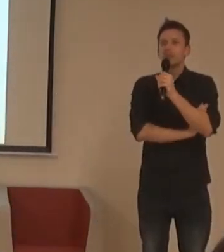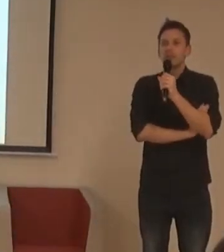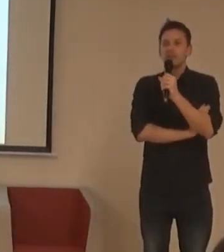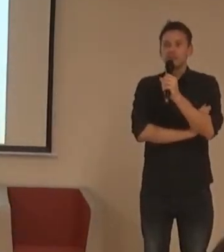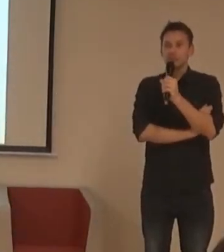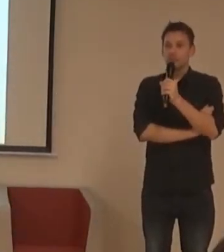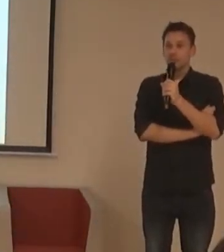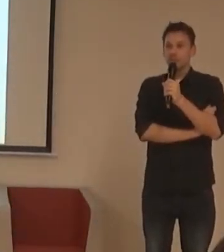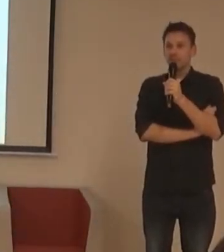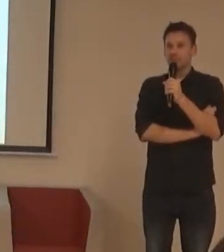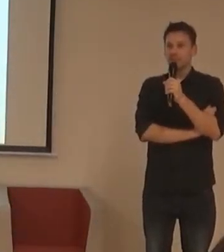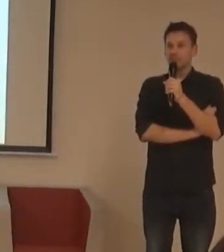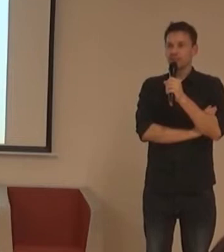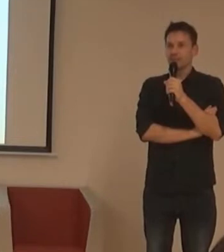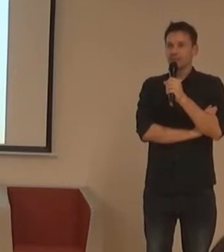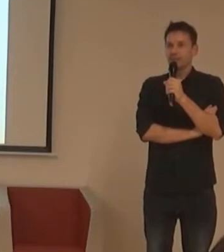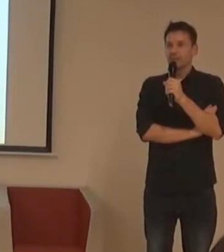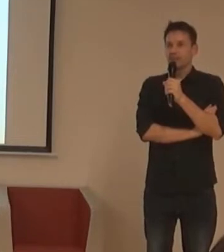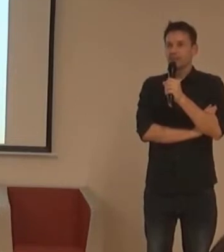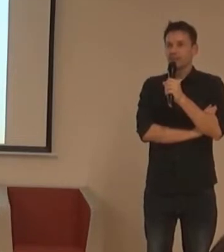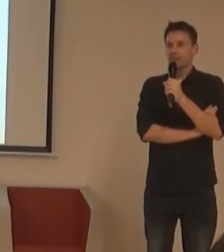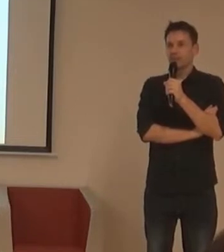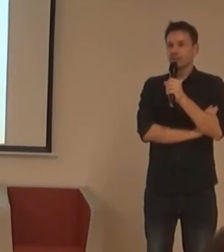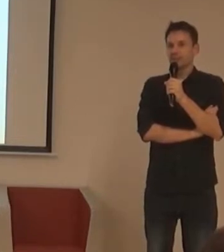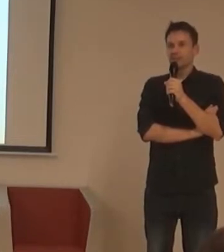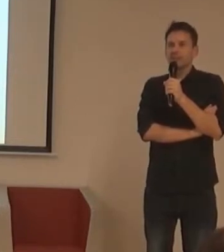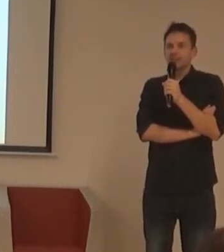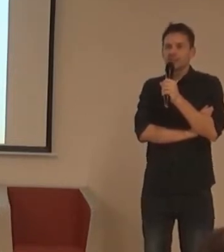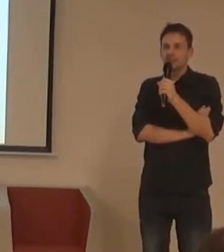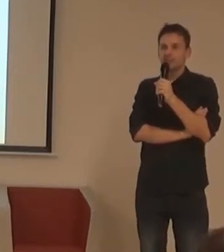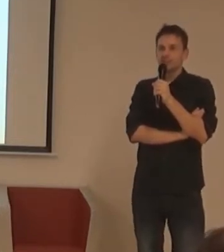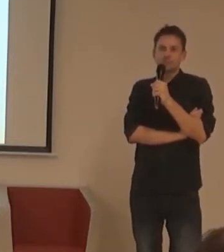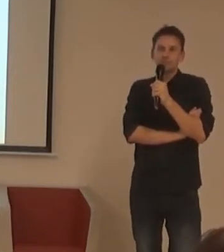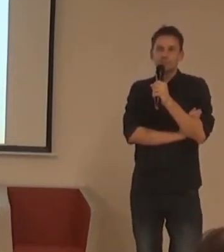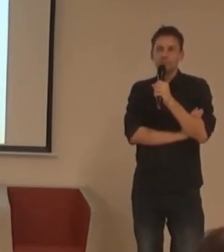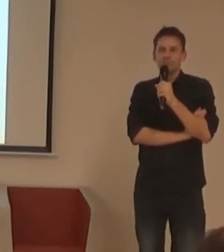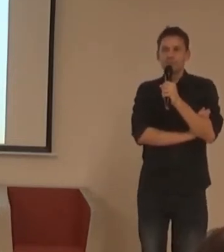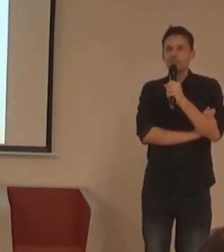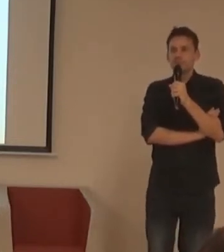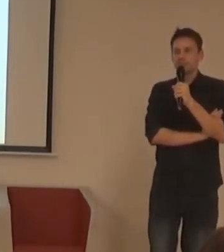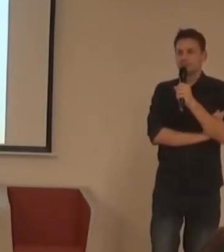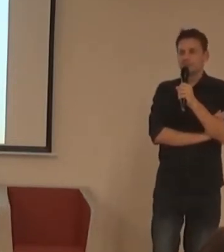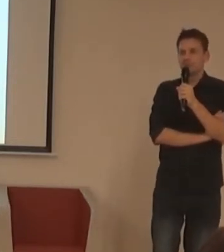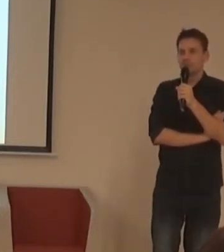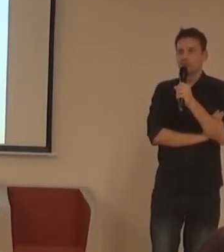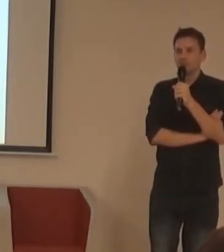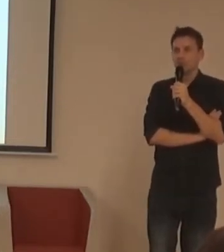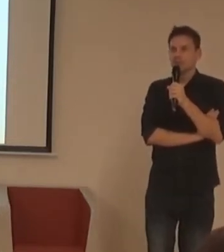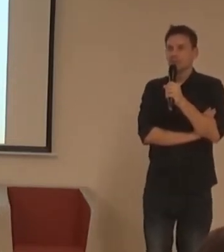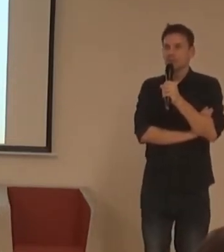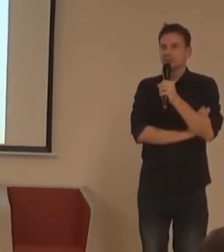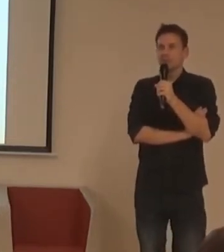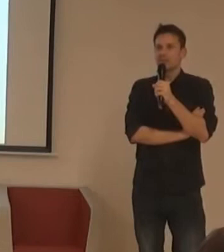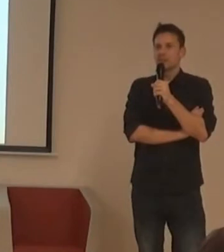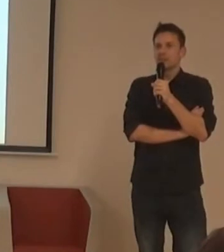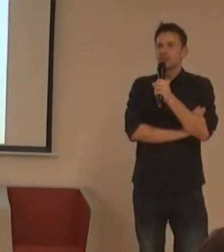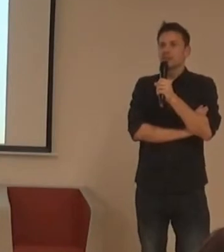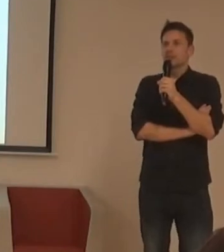Já jsem úplně neslyšící, takže ty technické věci vlastně moc nevyužívám.